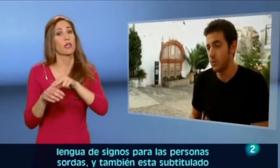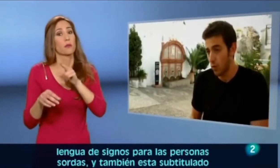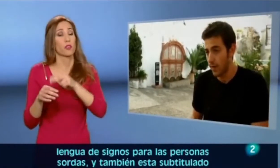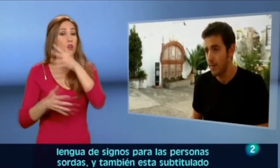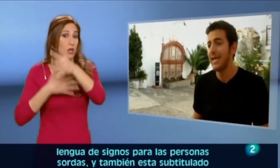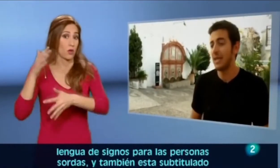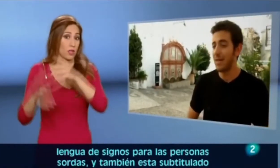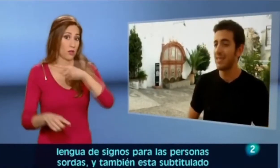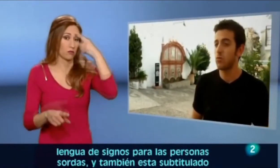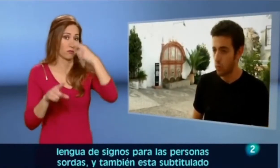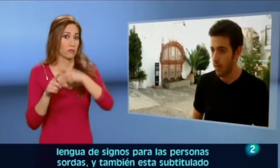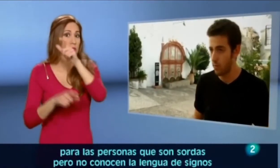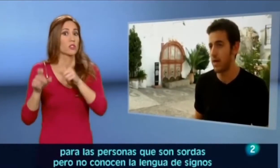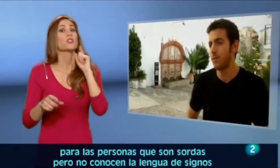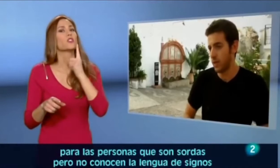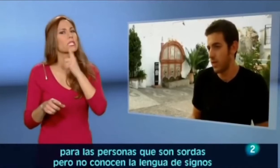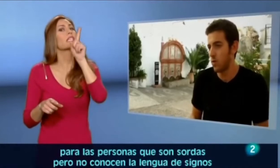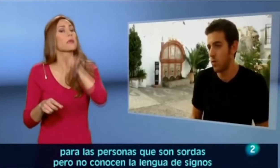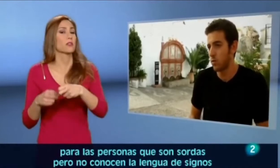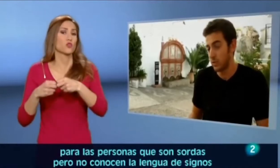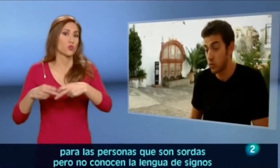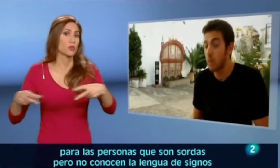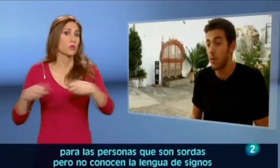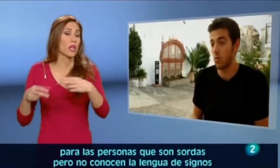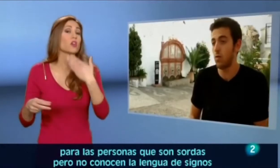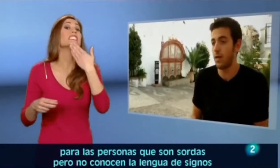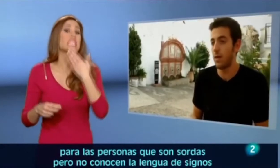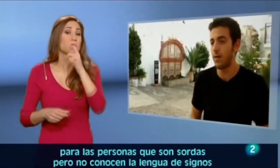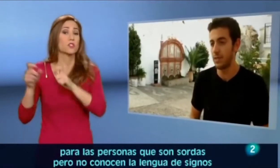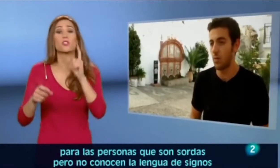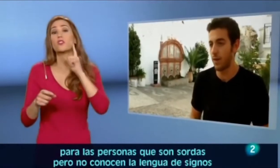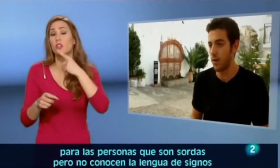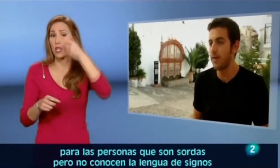sordas y también está sustitulado para las personas que son sordas pero que no conocen la lengua de signos española.